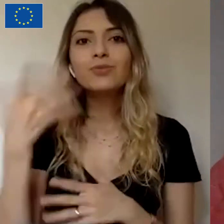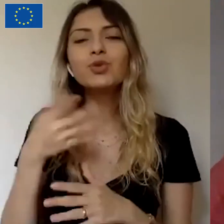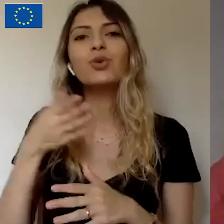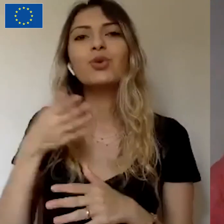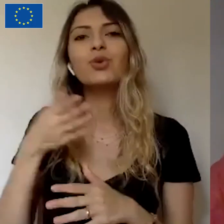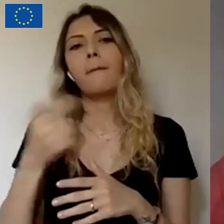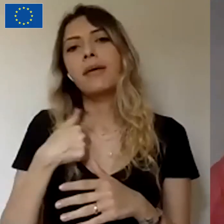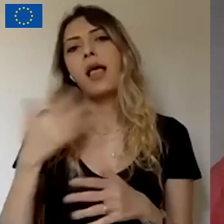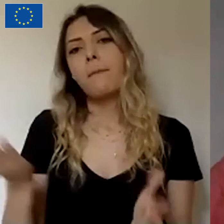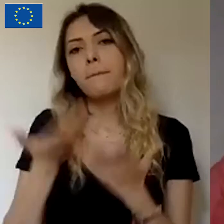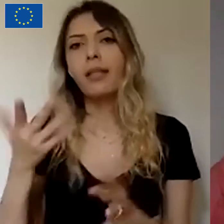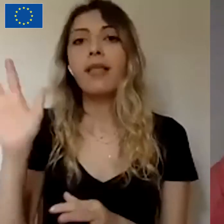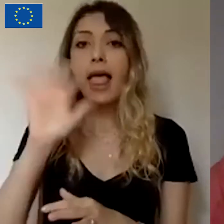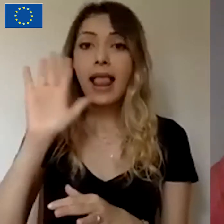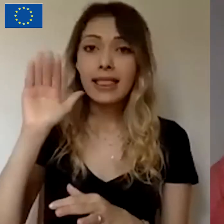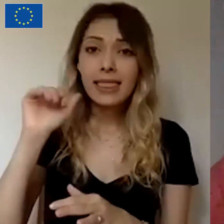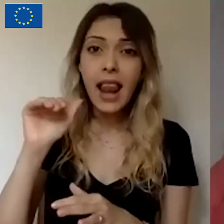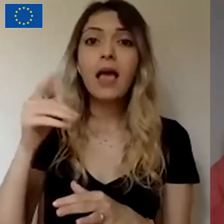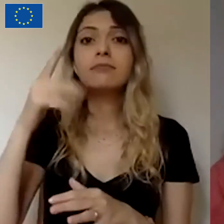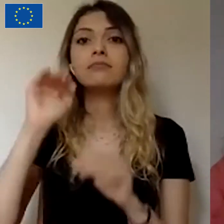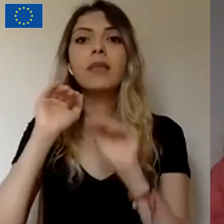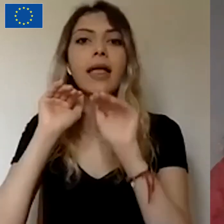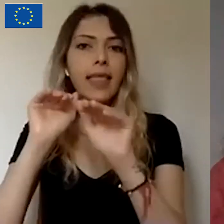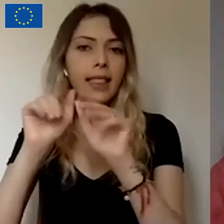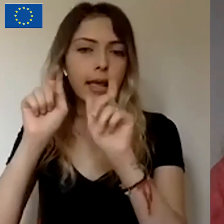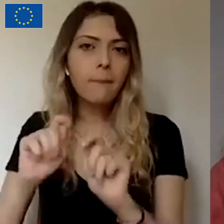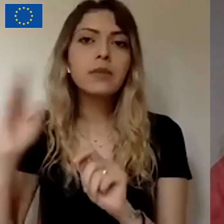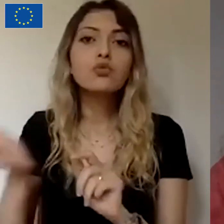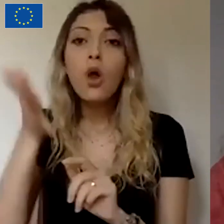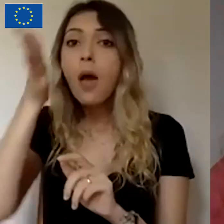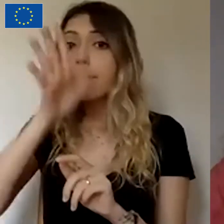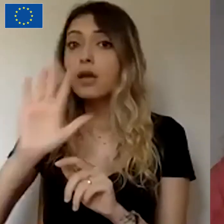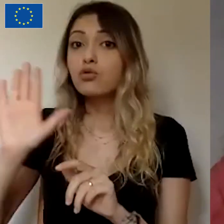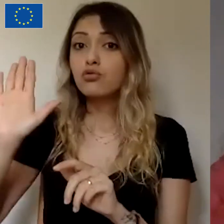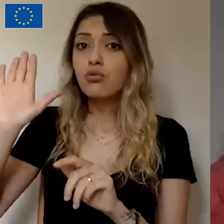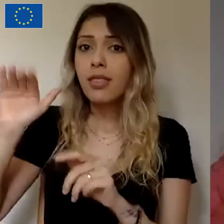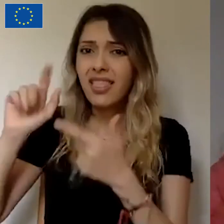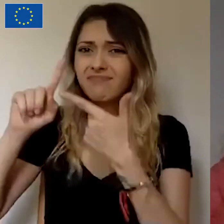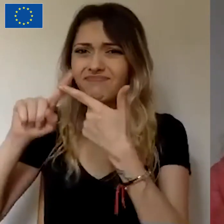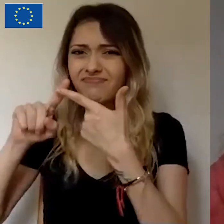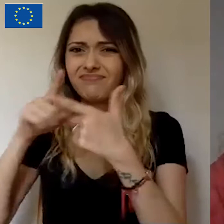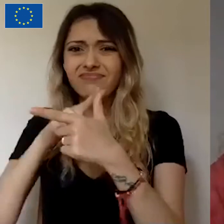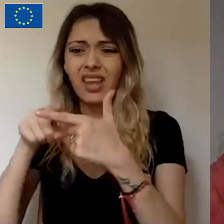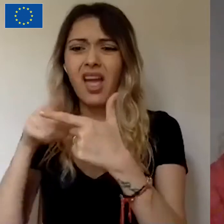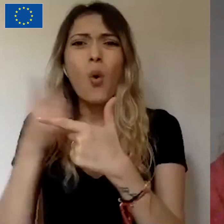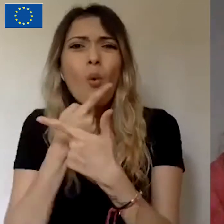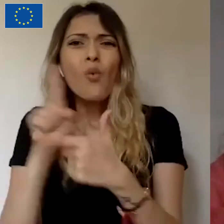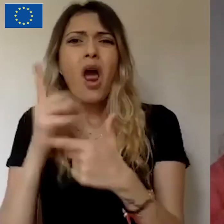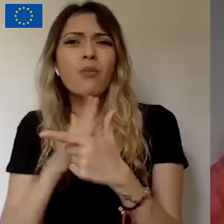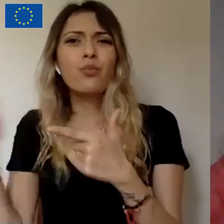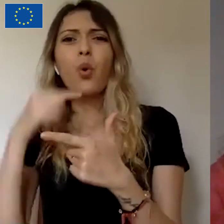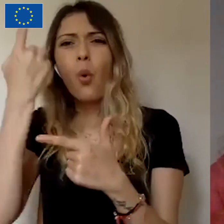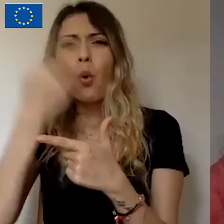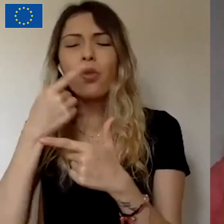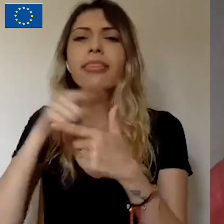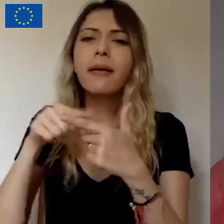Mesela 50 TL destekle başlatıp sonra 500 TL ikinci desteği koyarsanız aradaki kitle kaçmış oluyor. O yüzden hep onu öneriyoruz